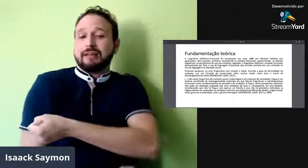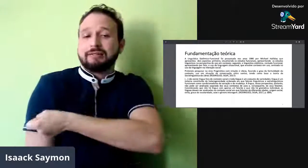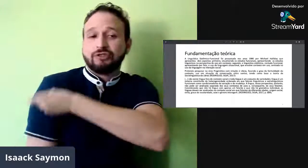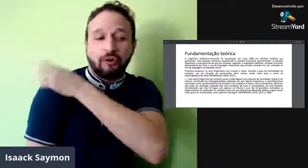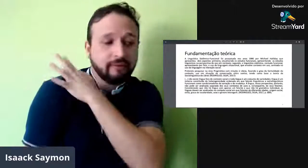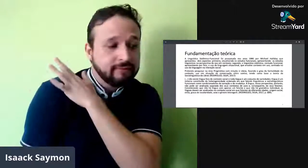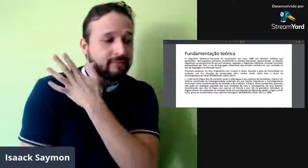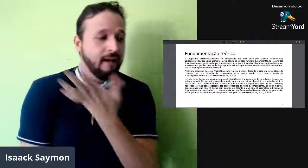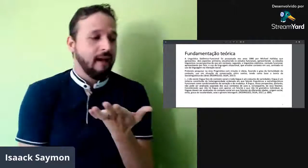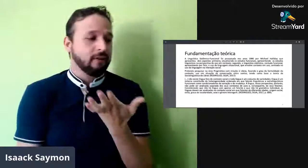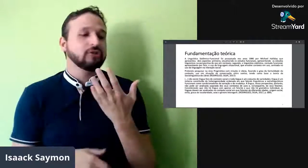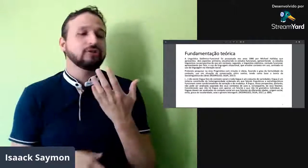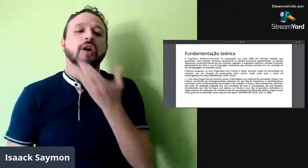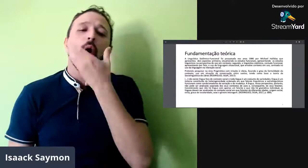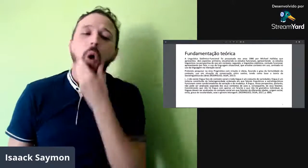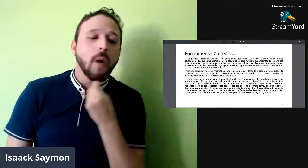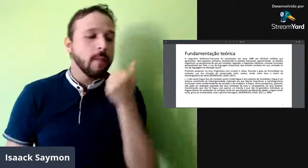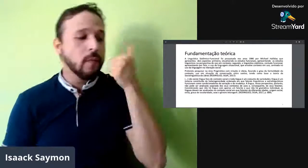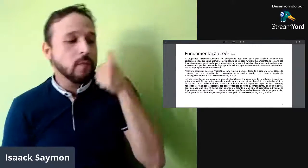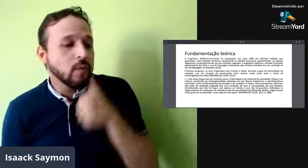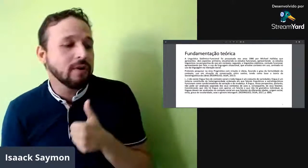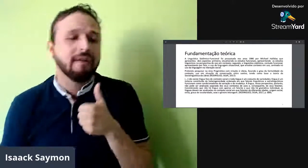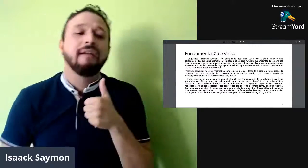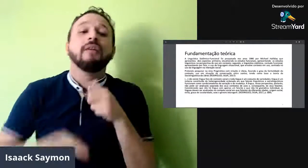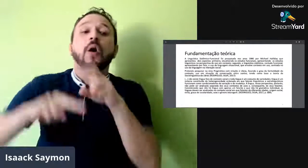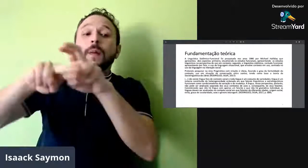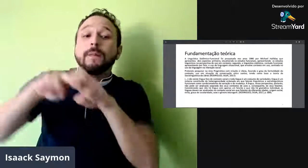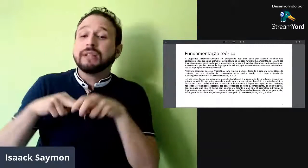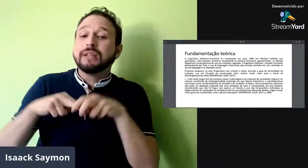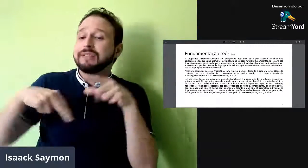e todos eles se interagem, né.